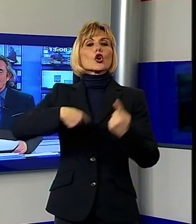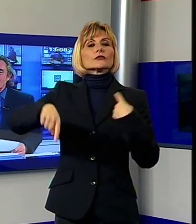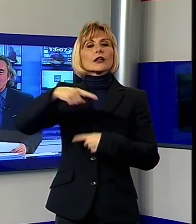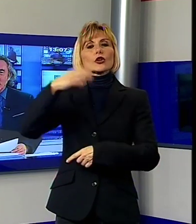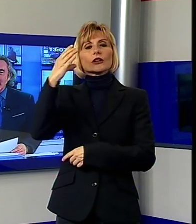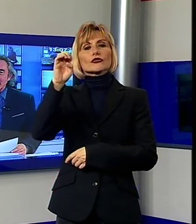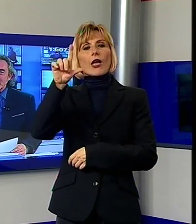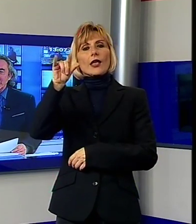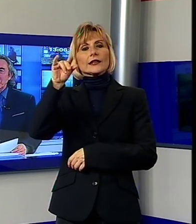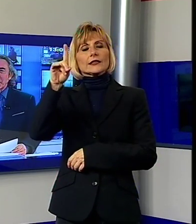circonvallazione di Lucca.